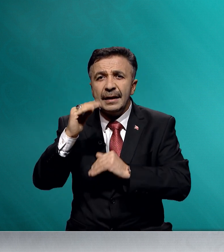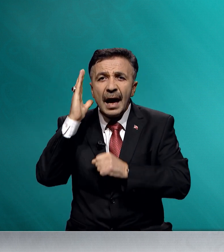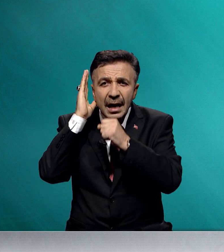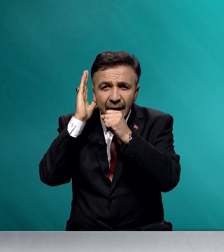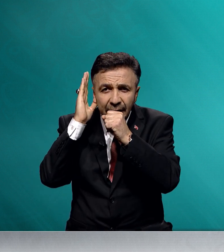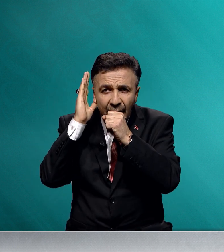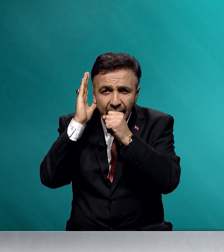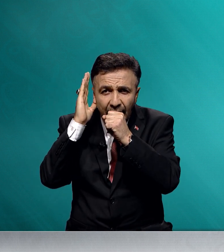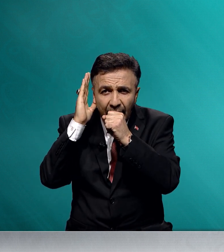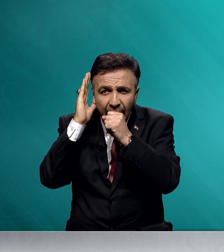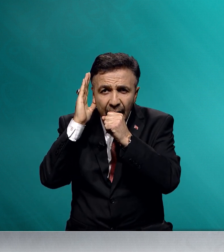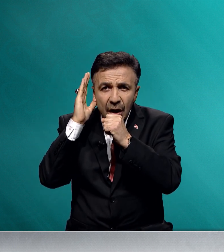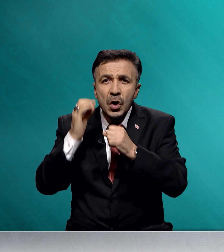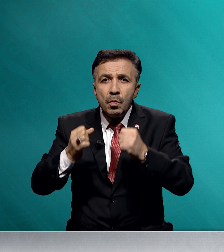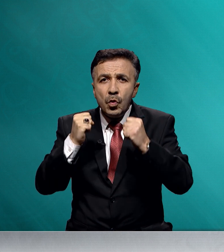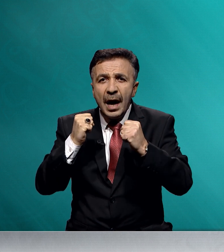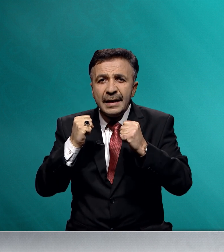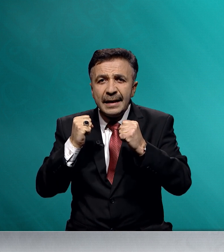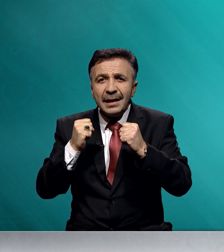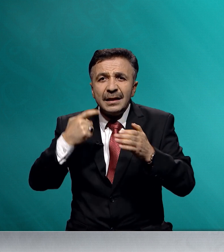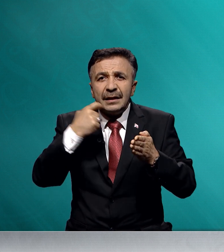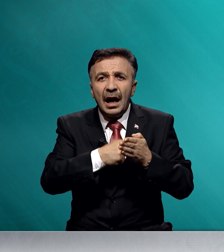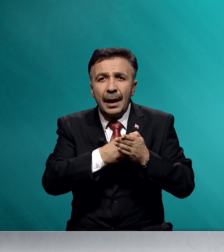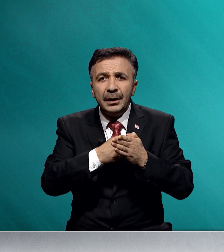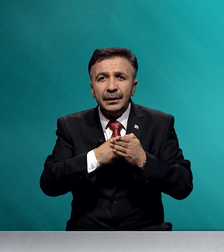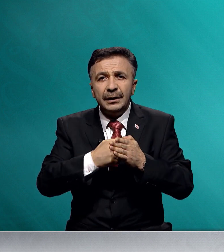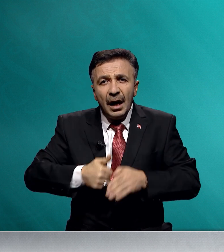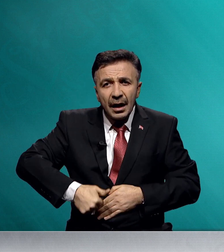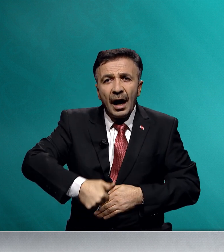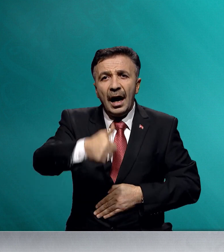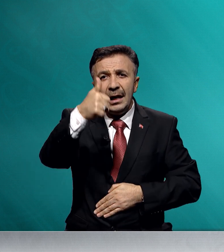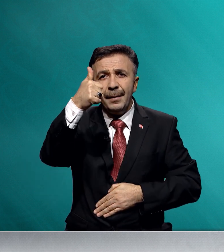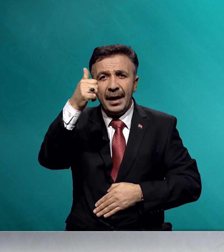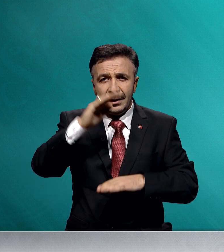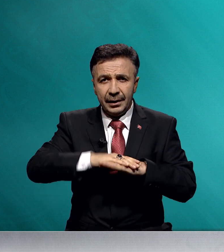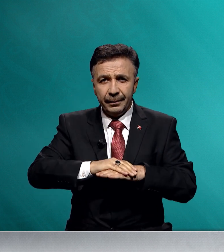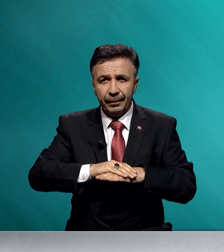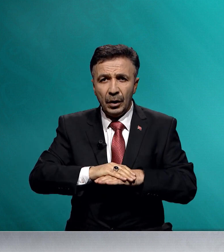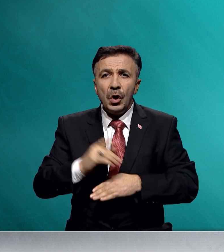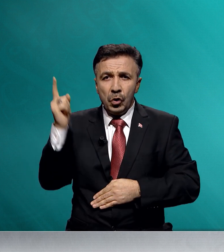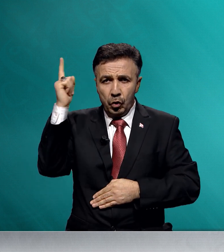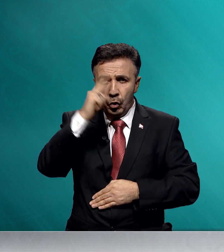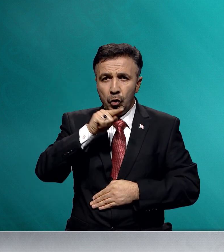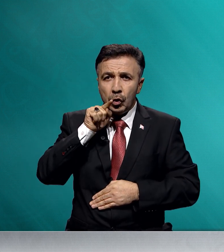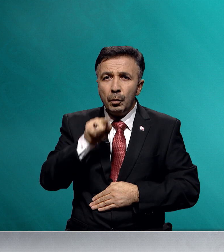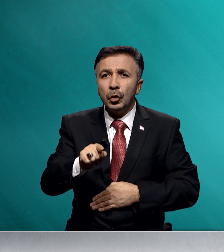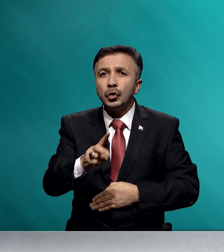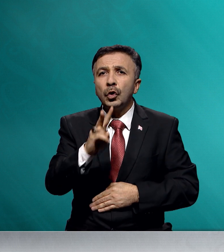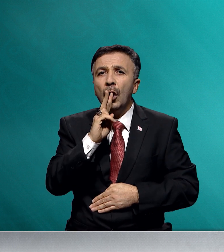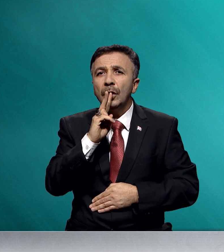ezanlarla müeyyed namın galip et. Çünkü bu son